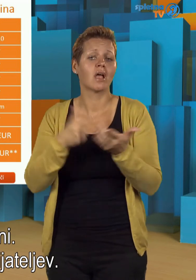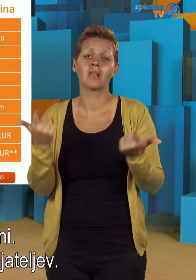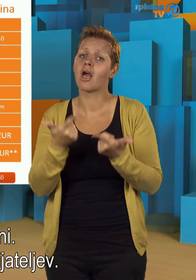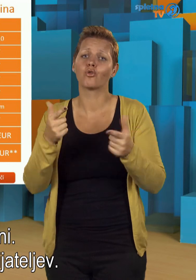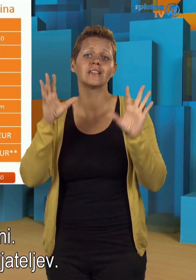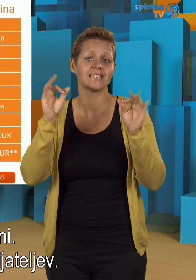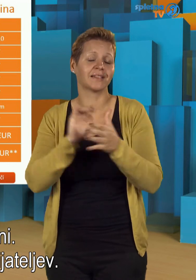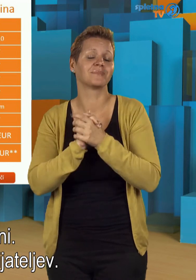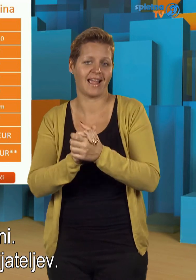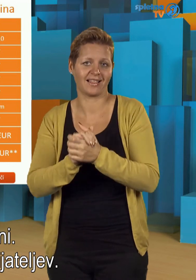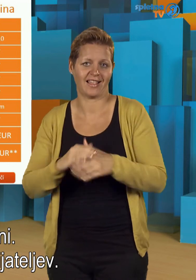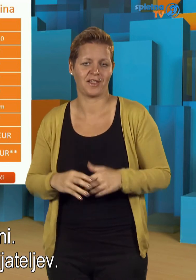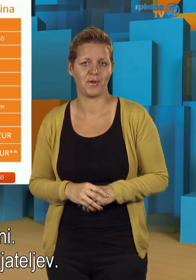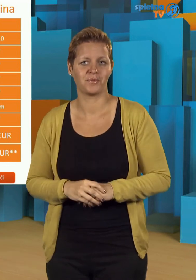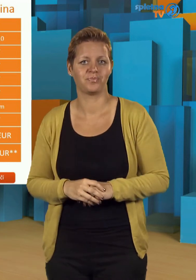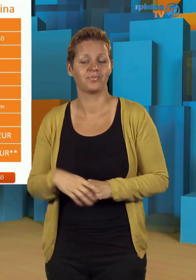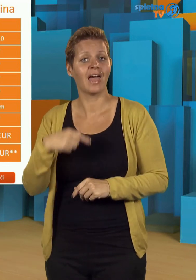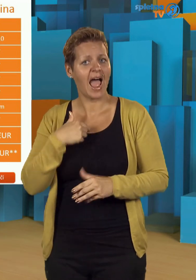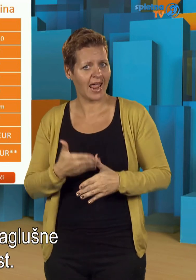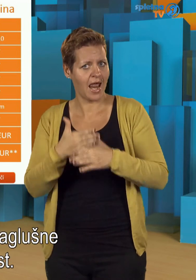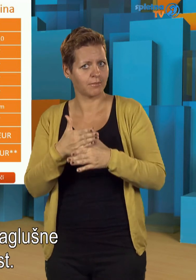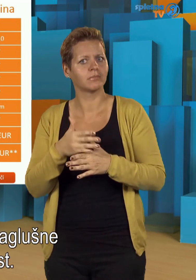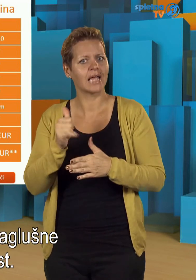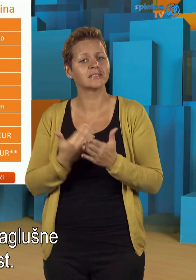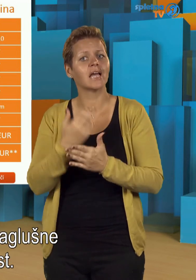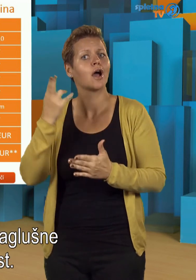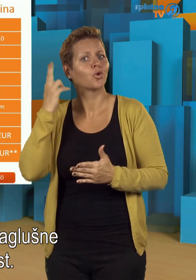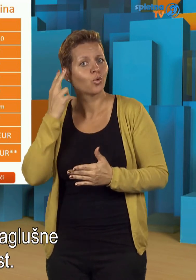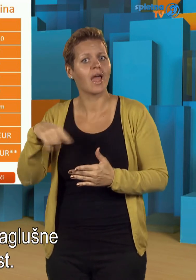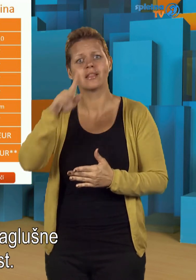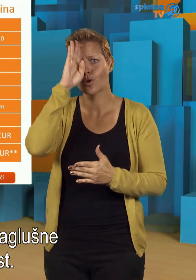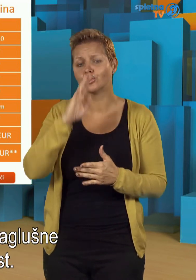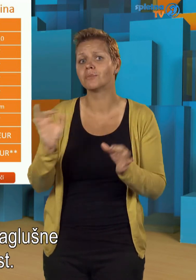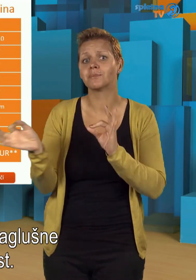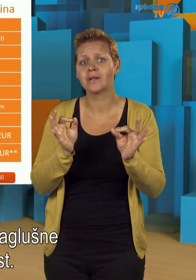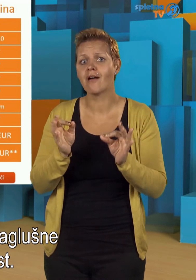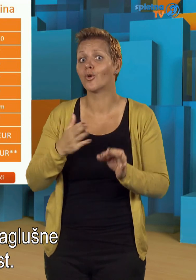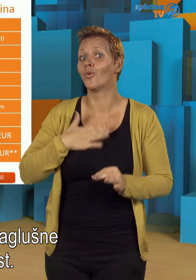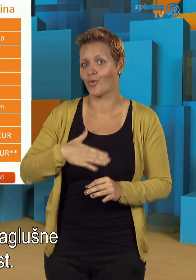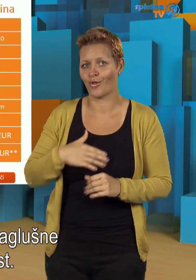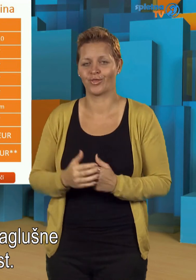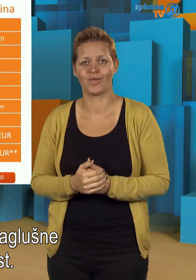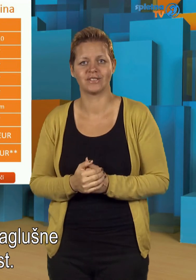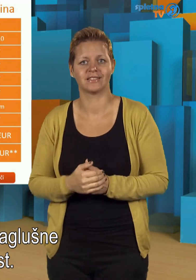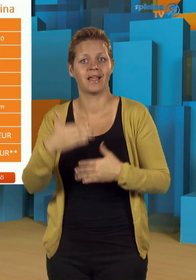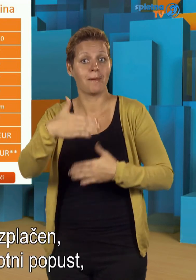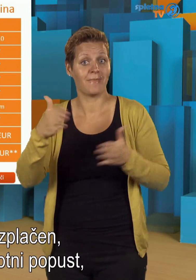Dodate lahko deset prijateljev. iHelp je za gluhej na glušne pripravil ugodnost.